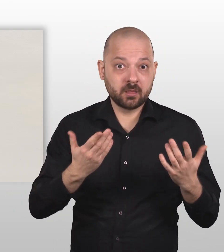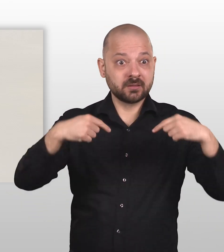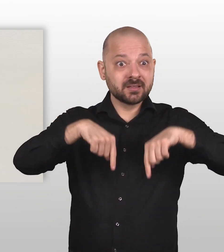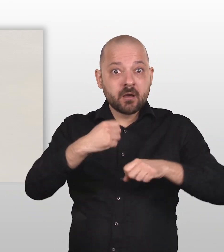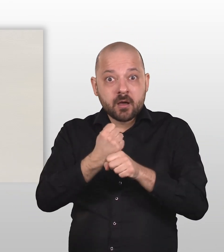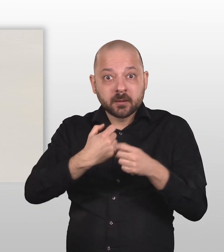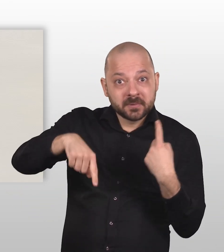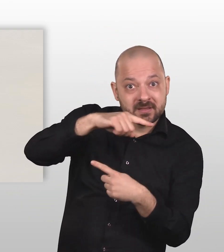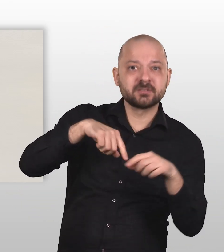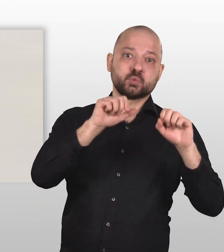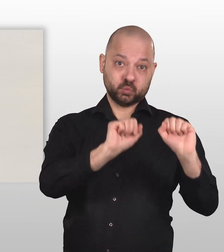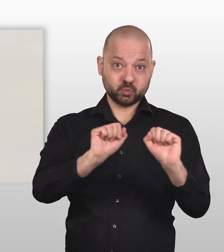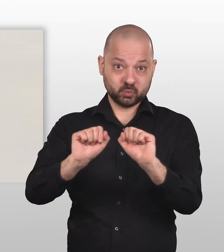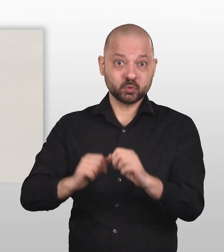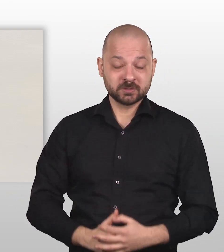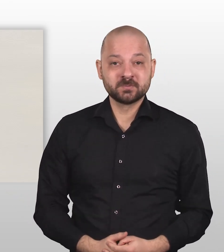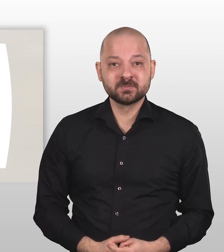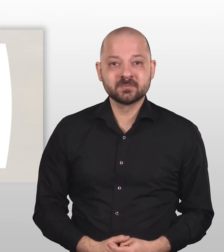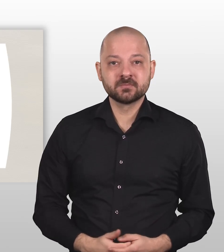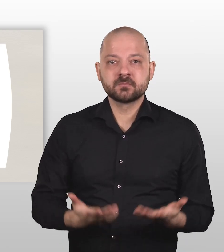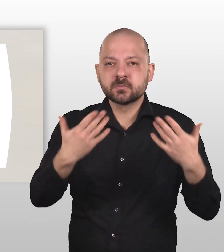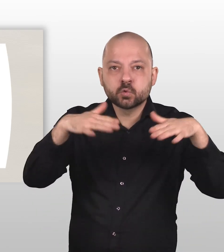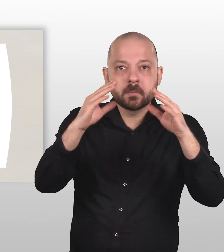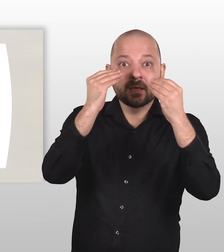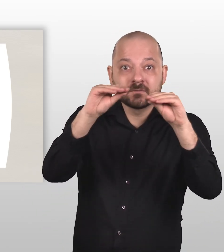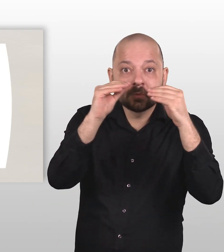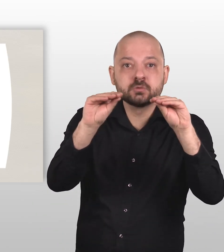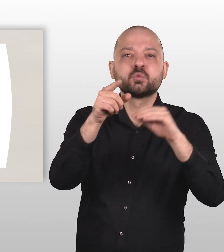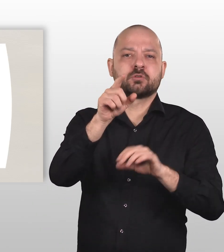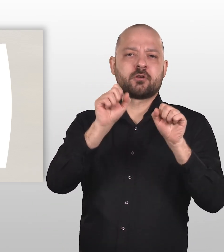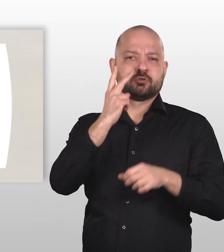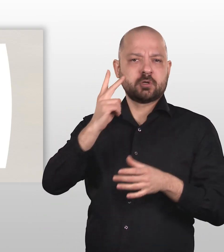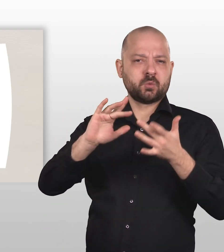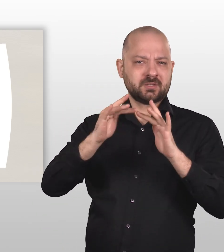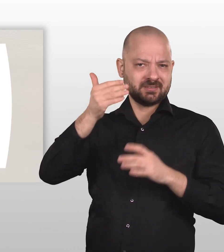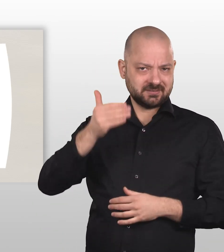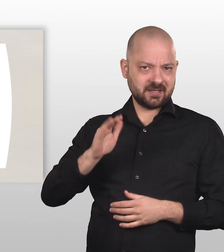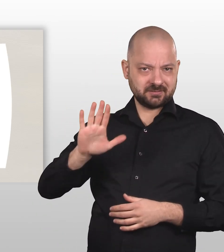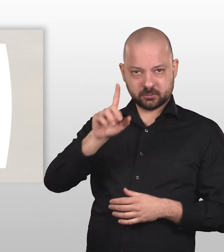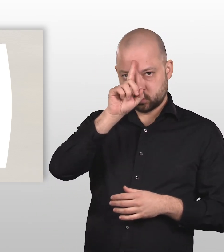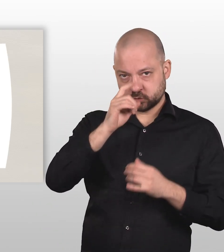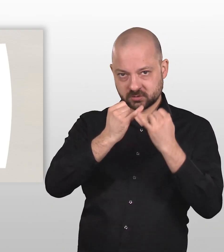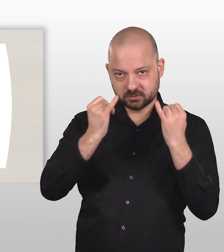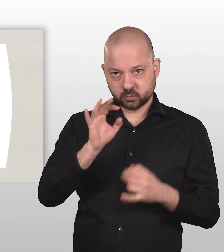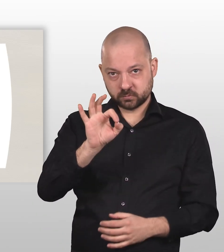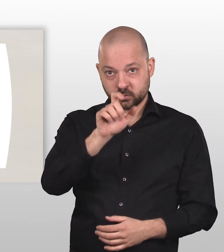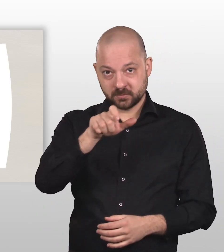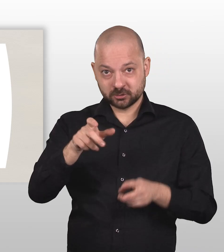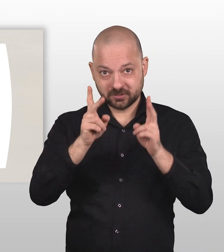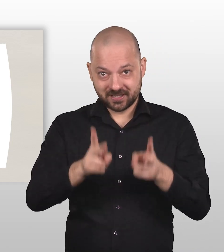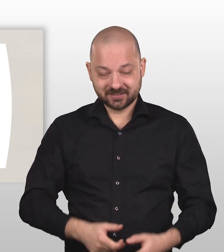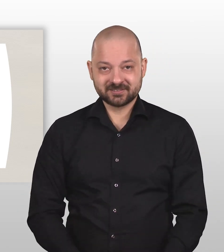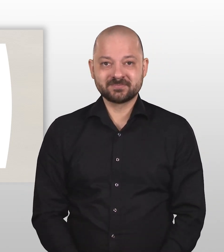Rahmen unserer Arbeit zu schützen. Weitere Informationen auf der Internetseite des Deutschen Instituts für